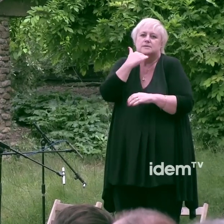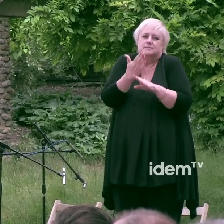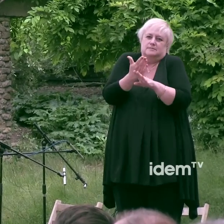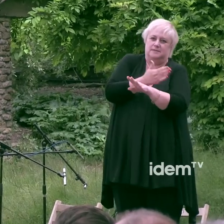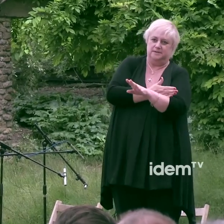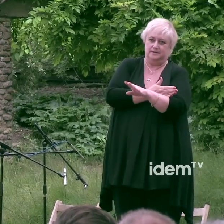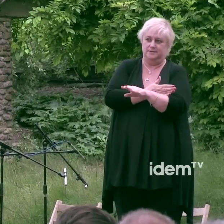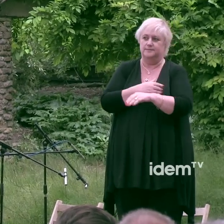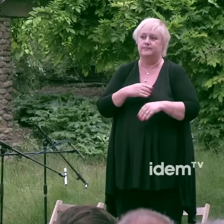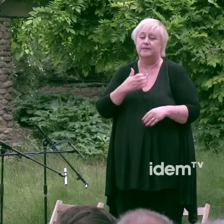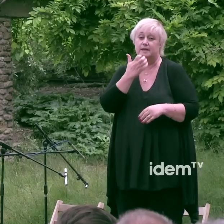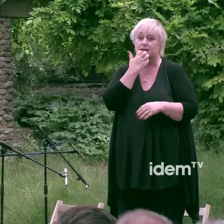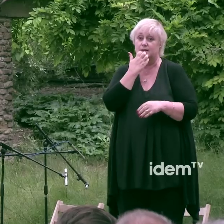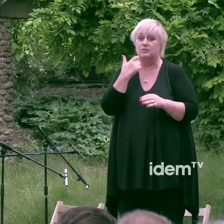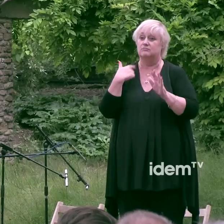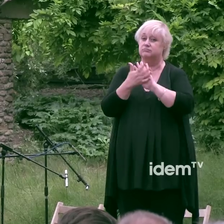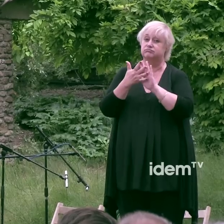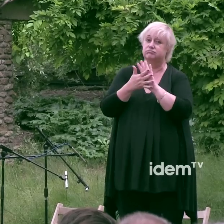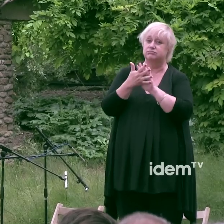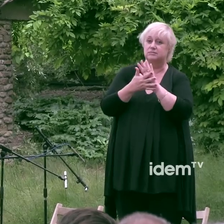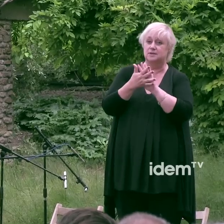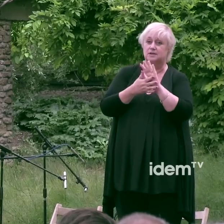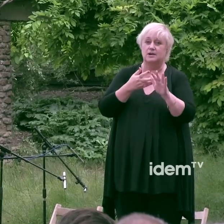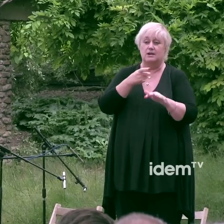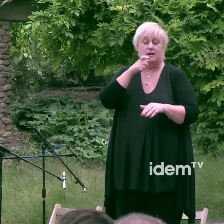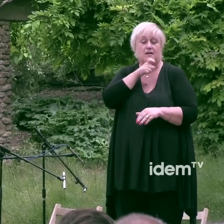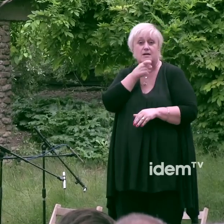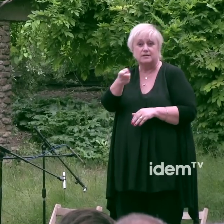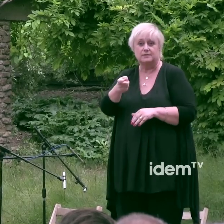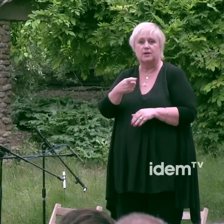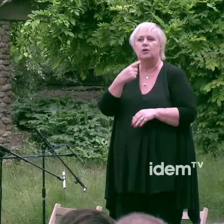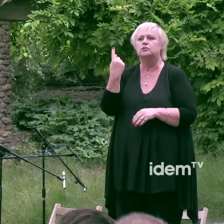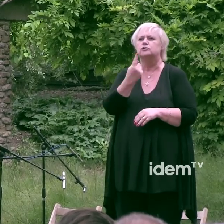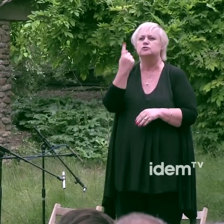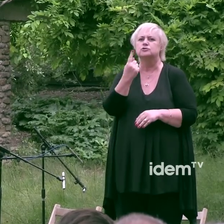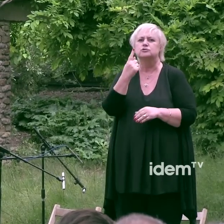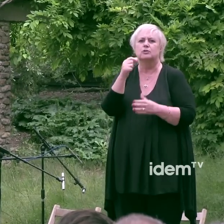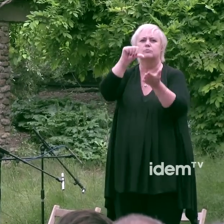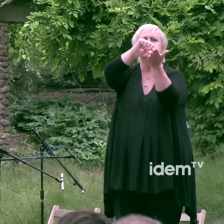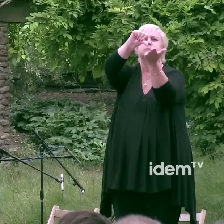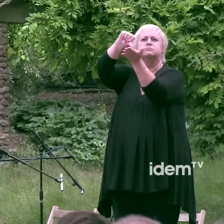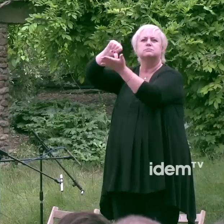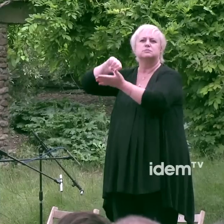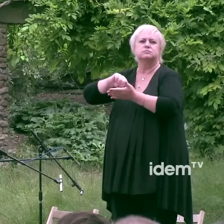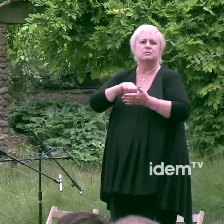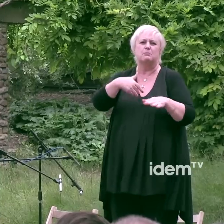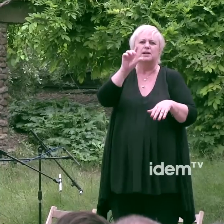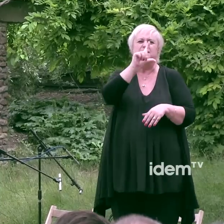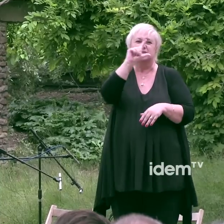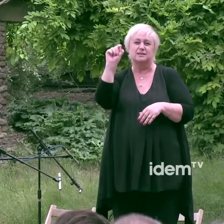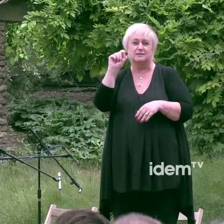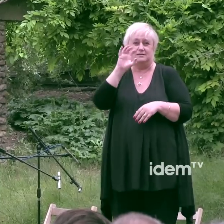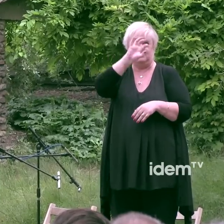'homofòbia no parlem només de l'homofòbia institucionalitzada en els més de 70 països on l